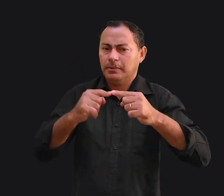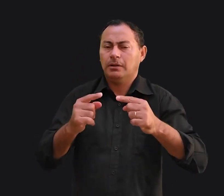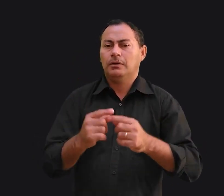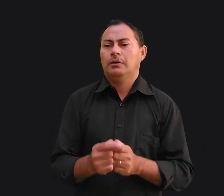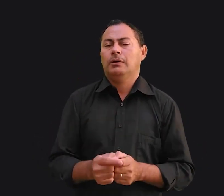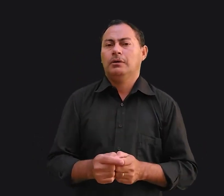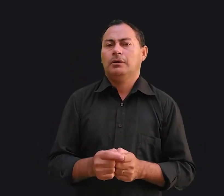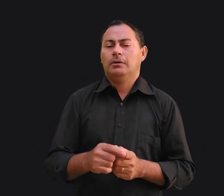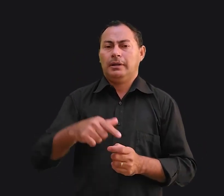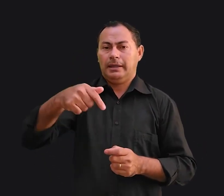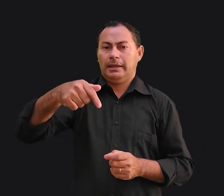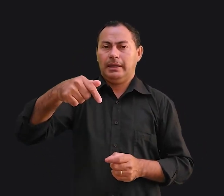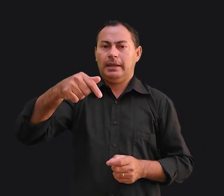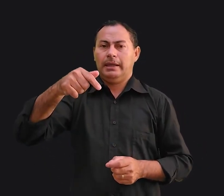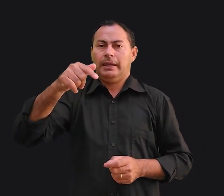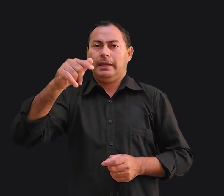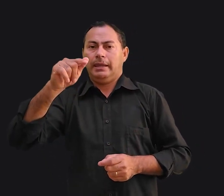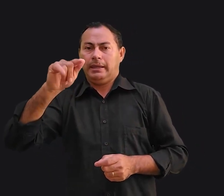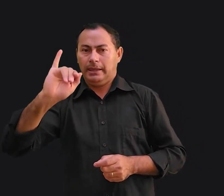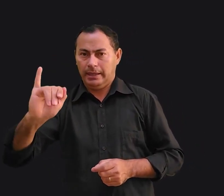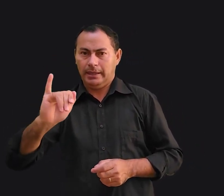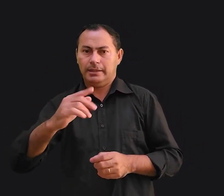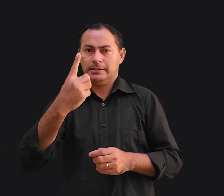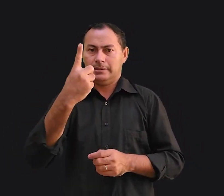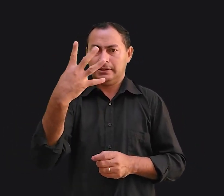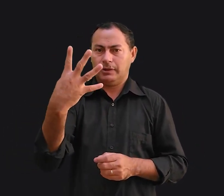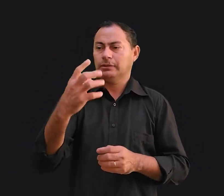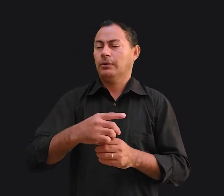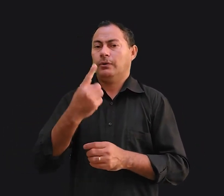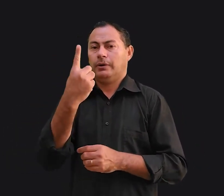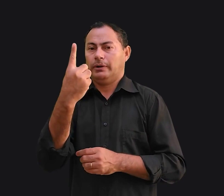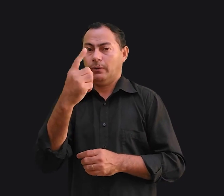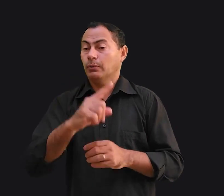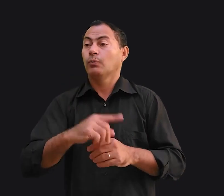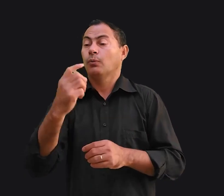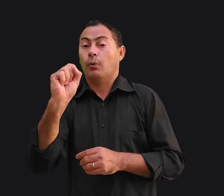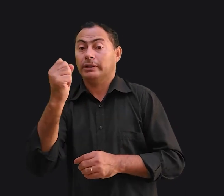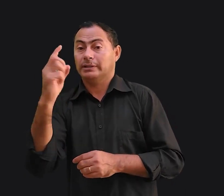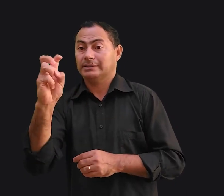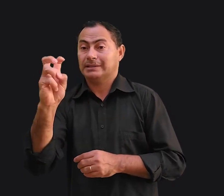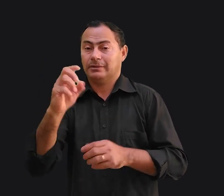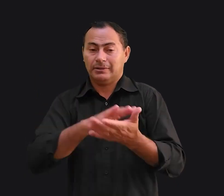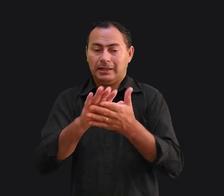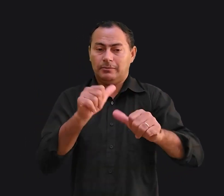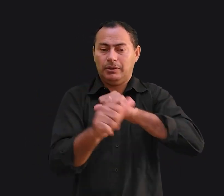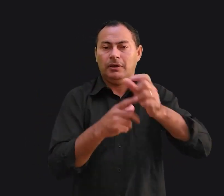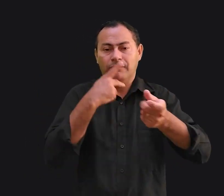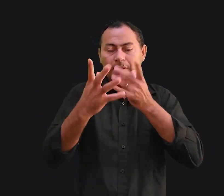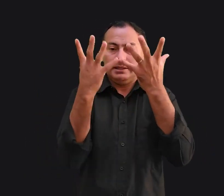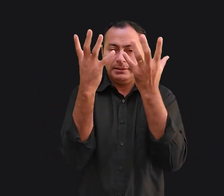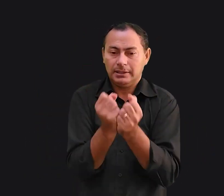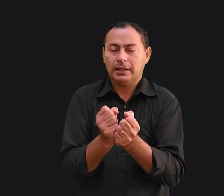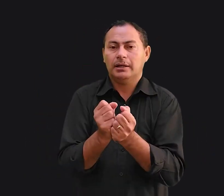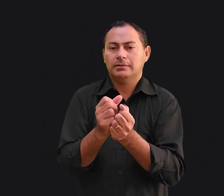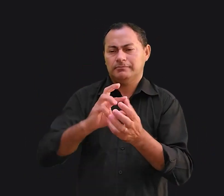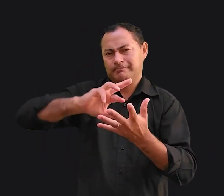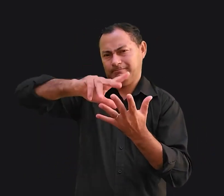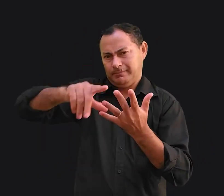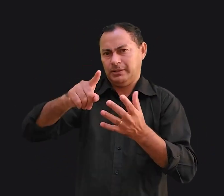um tem QI de 140 e o outro 85, não há nada que mude. Falamos sobre aceitar e há várias coisas que você